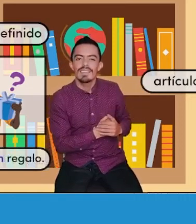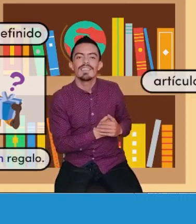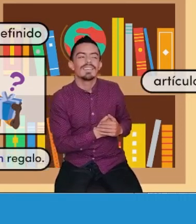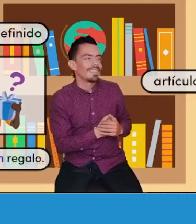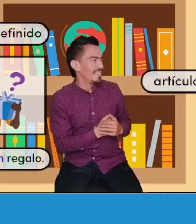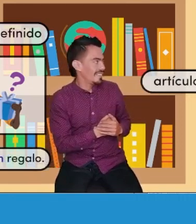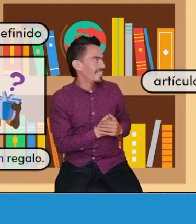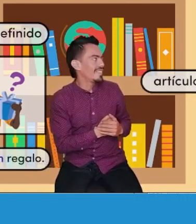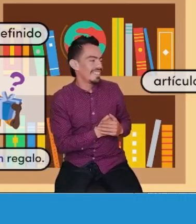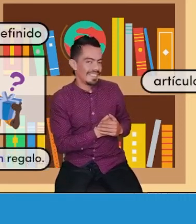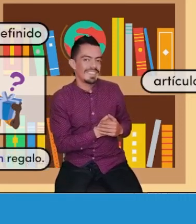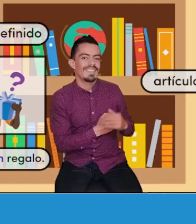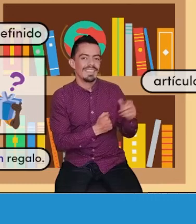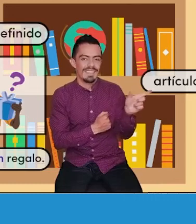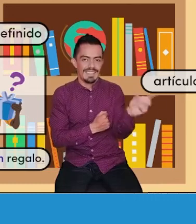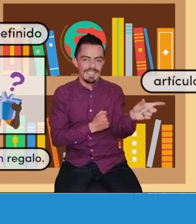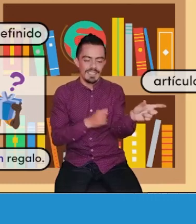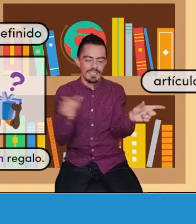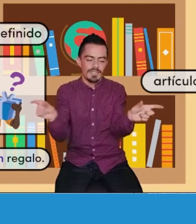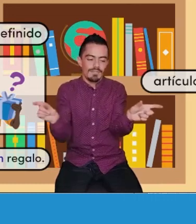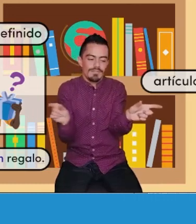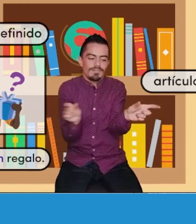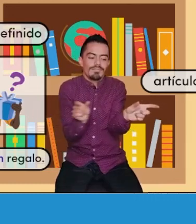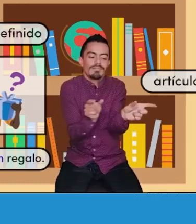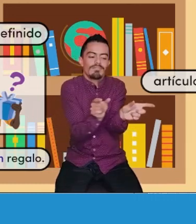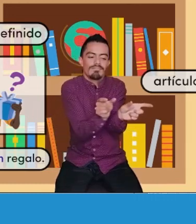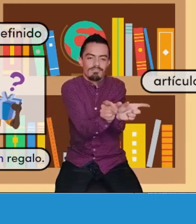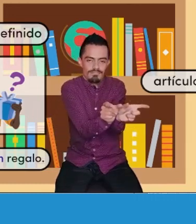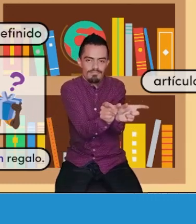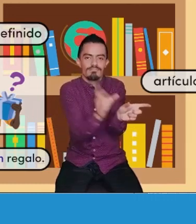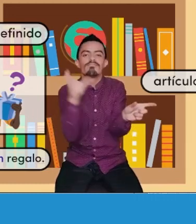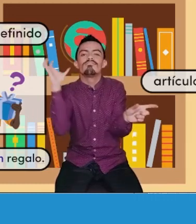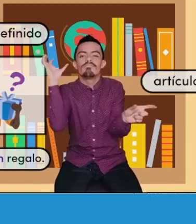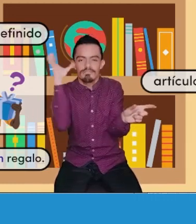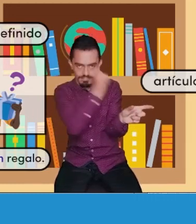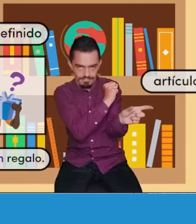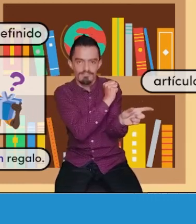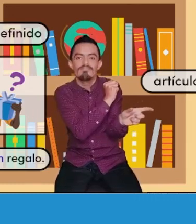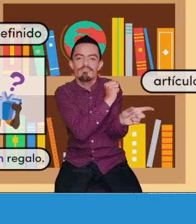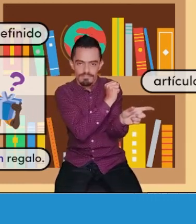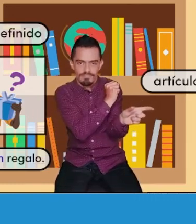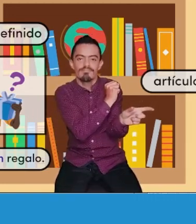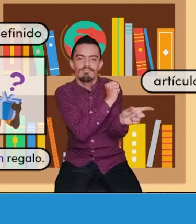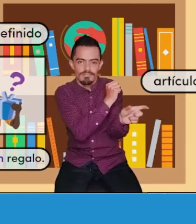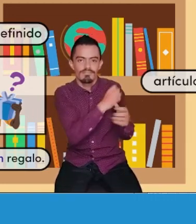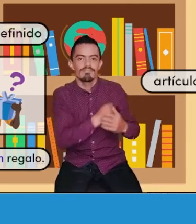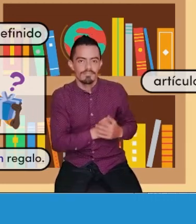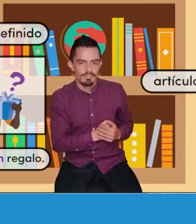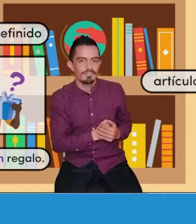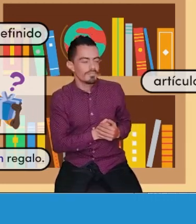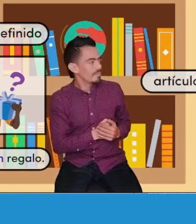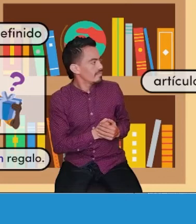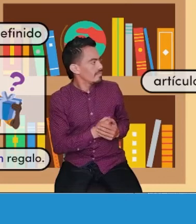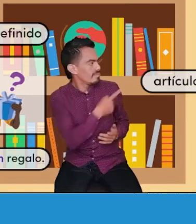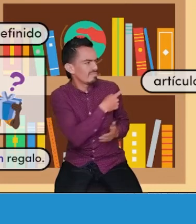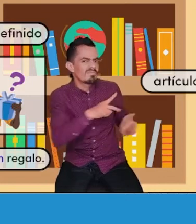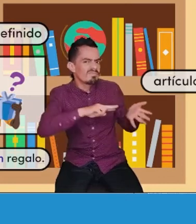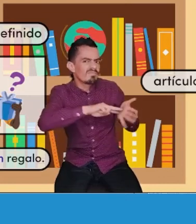le asignamos la siguiente seña, que es precisamente la que ustedes ven en pantalla con darse